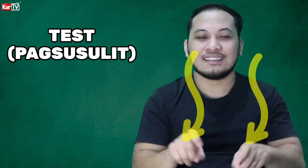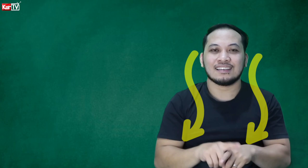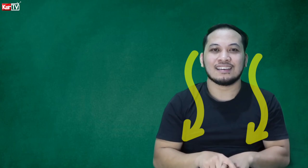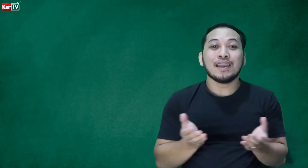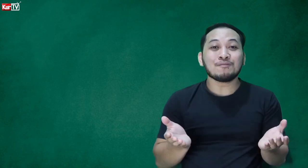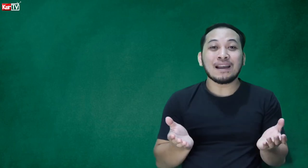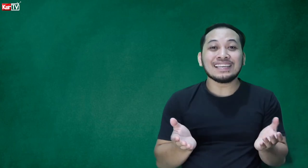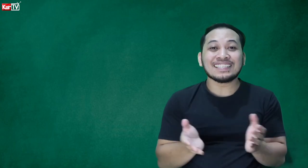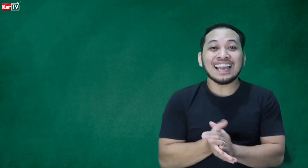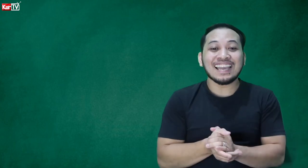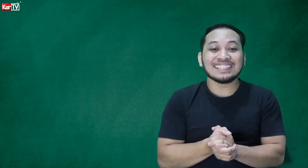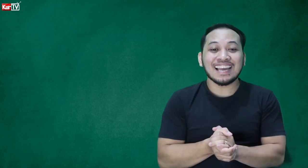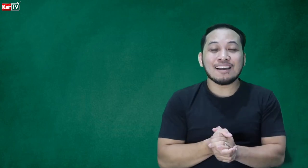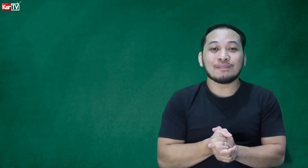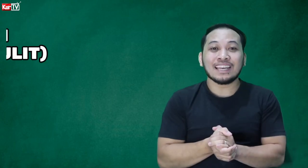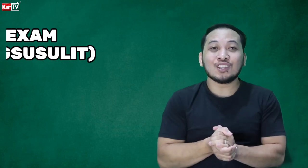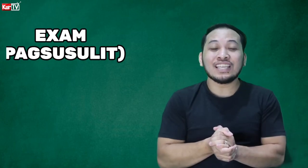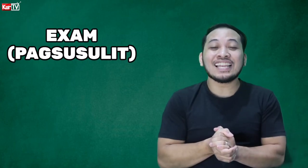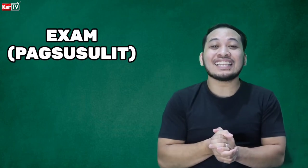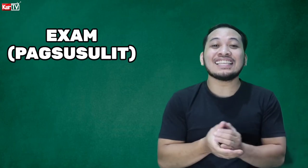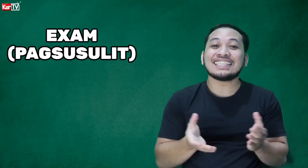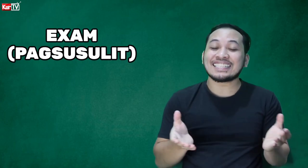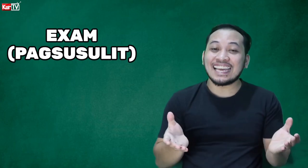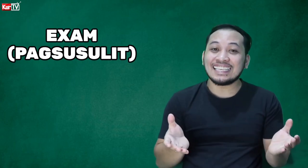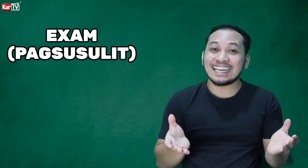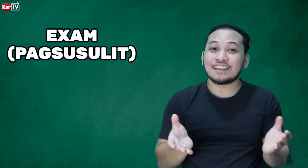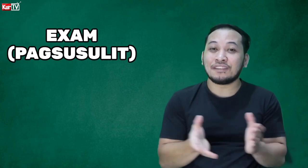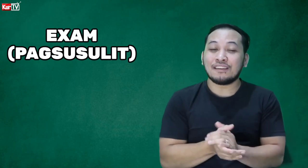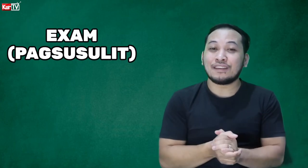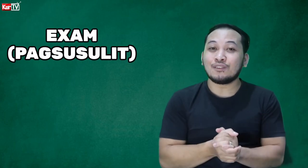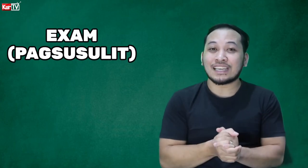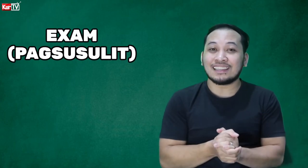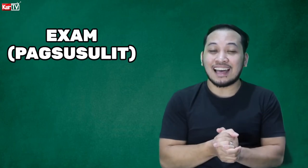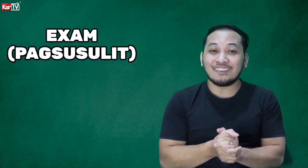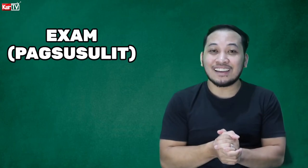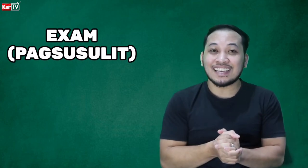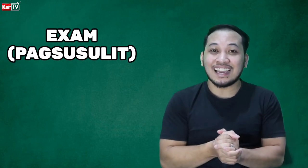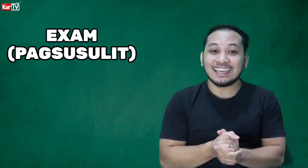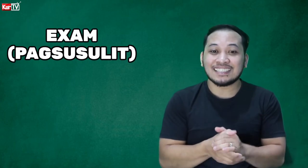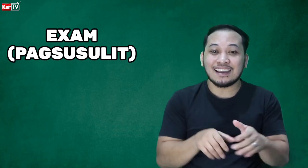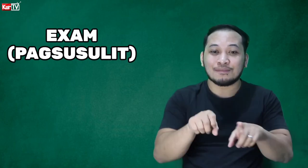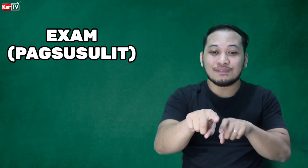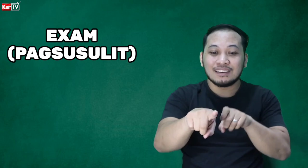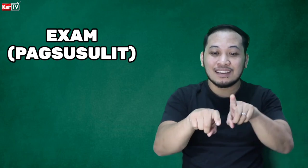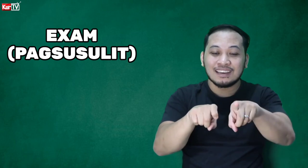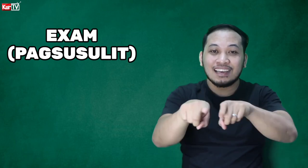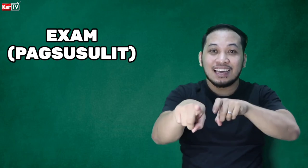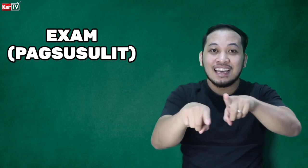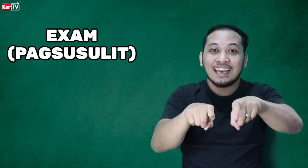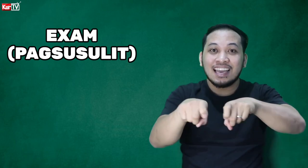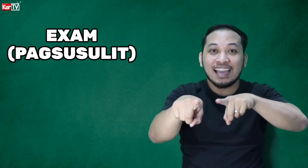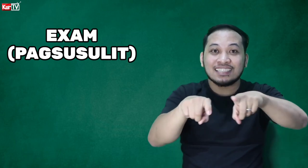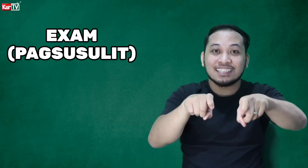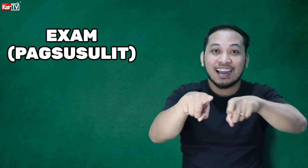Meron pang isa. Exam. ganito din natin isisenya sa Filipino sign language ang exam. Exam.